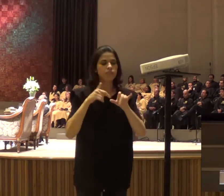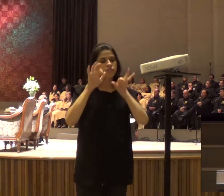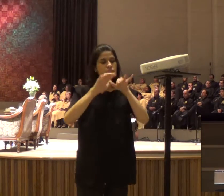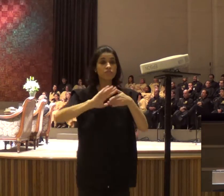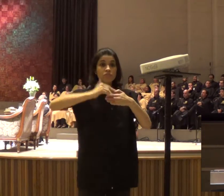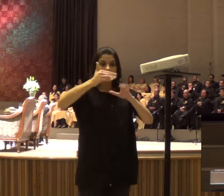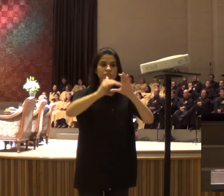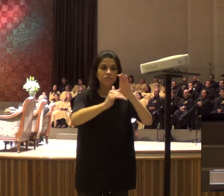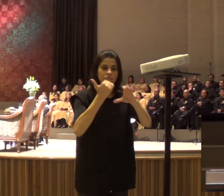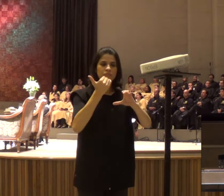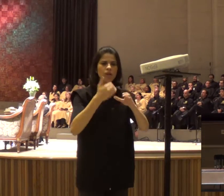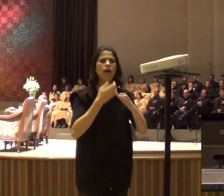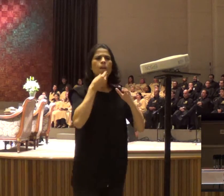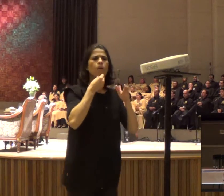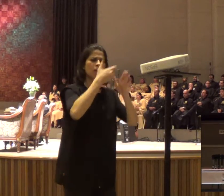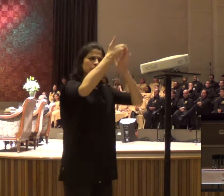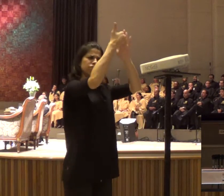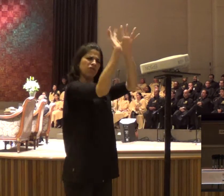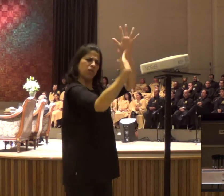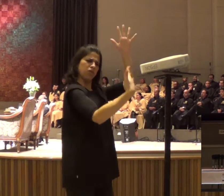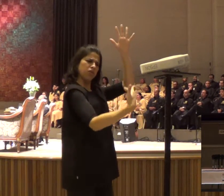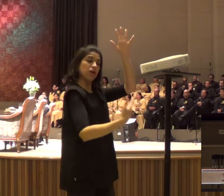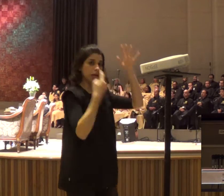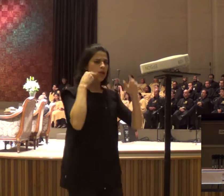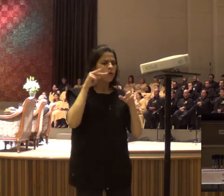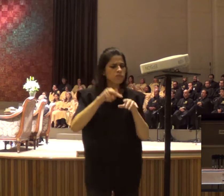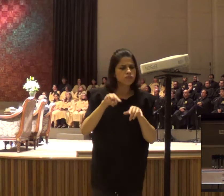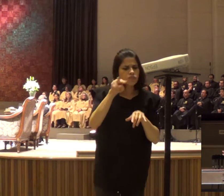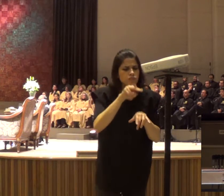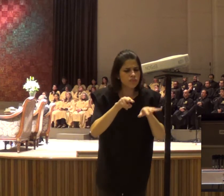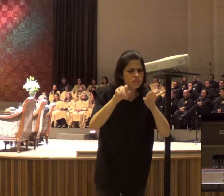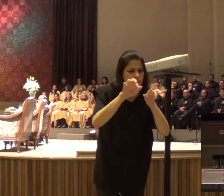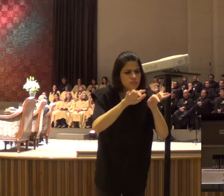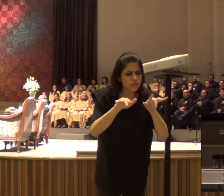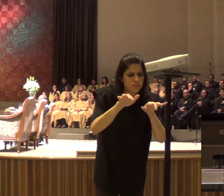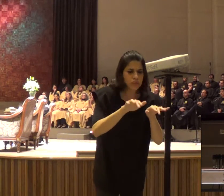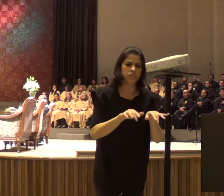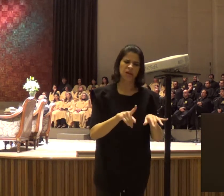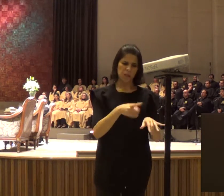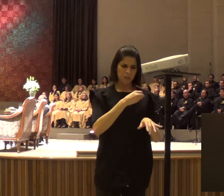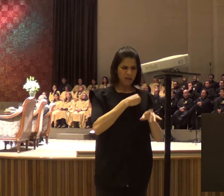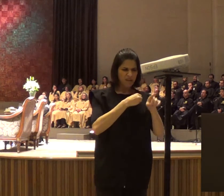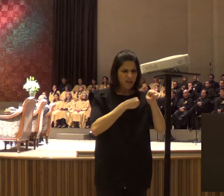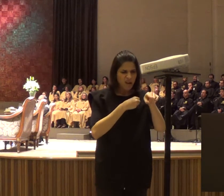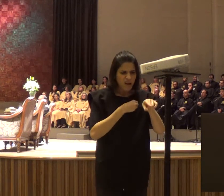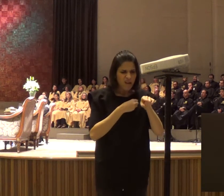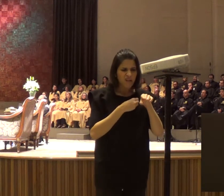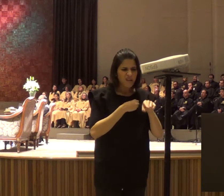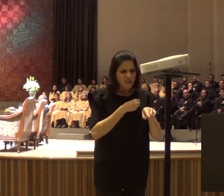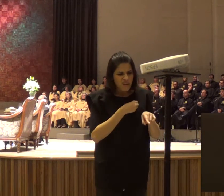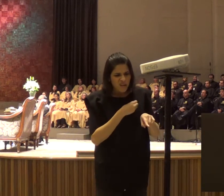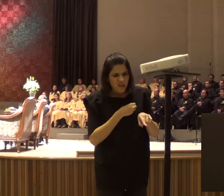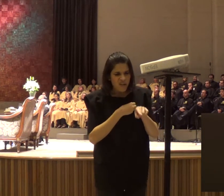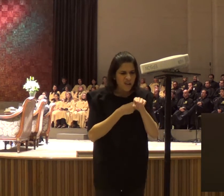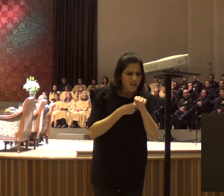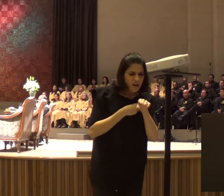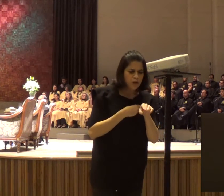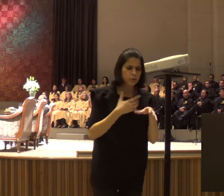acontecendo isso, aquilo, aquilo, outro, estava falando de pecado, e disse assim, tem lugar para mim, na igreja,